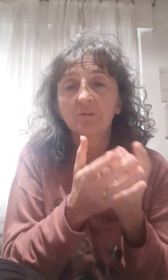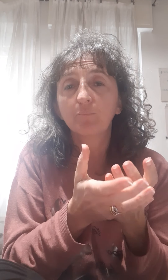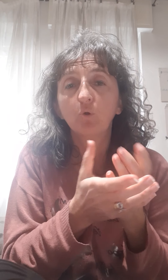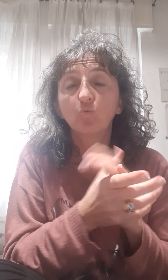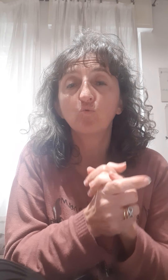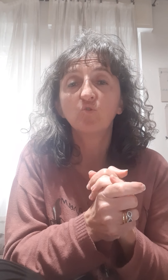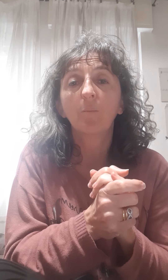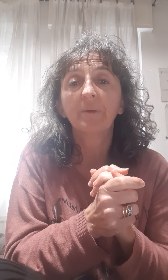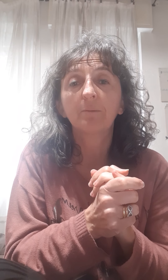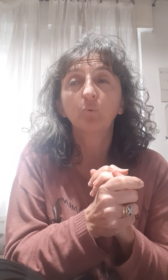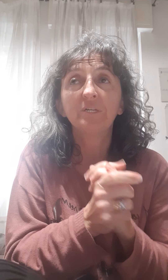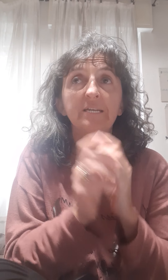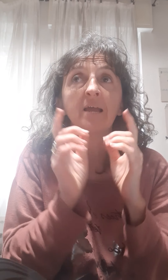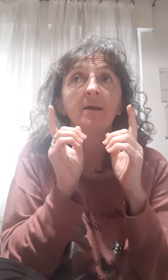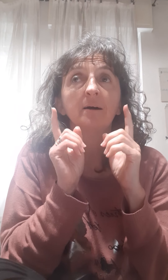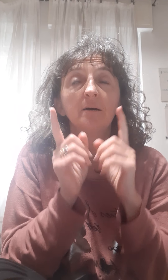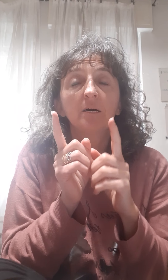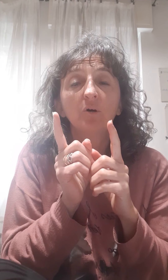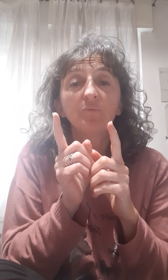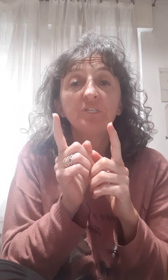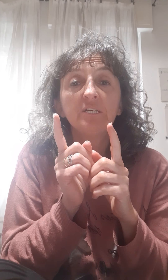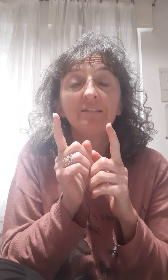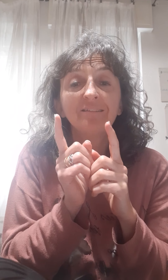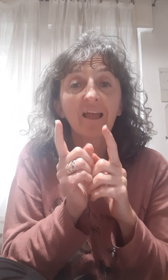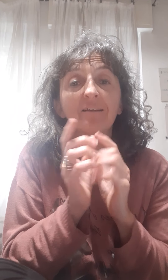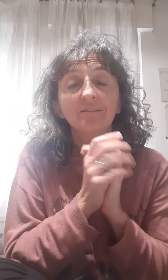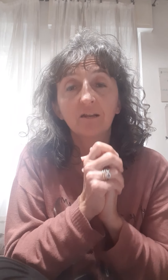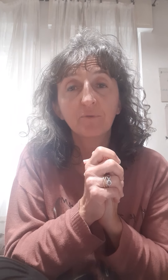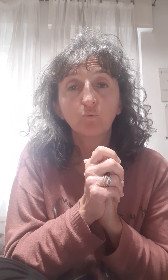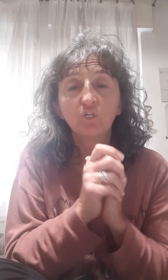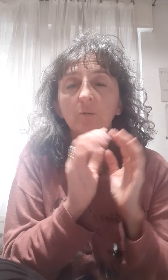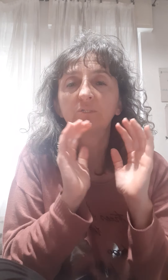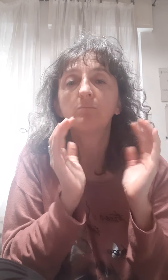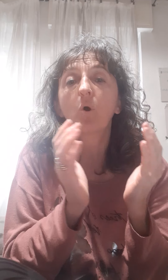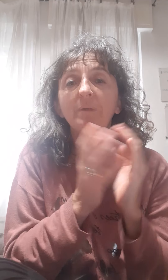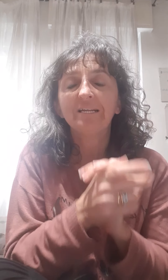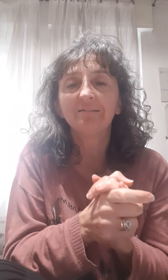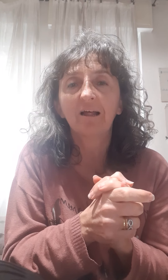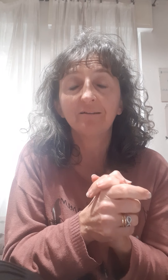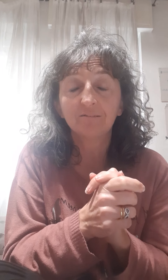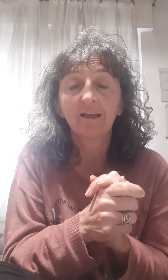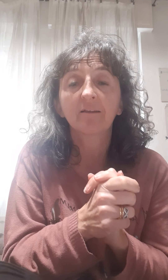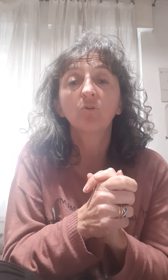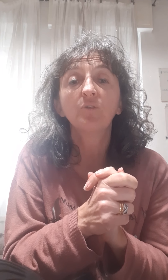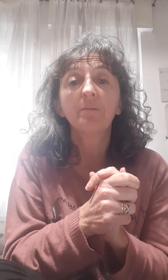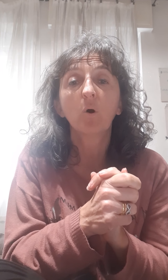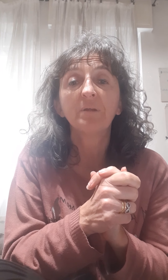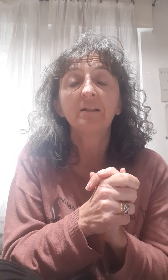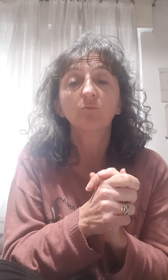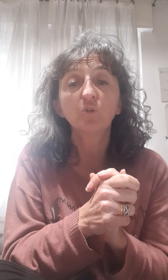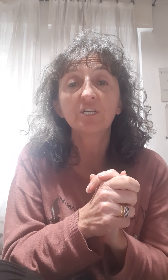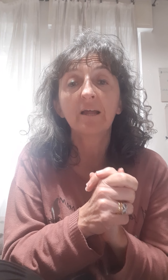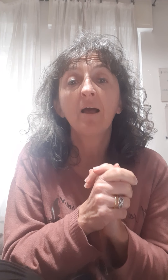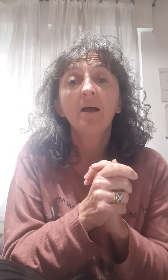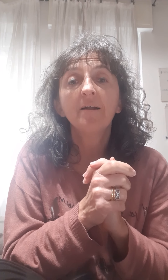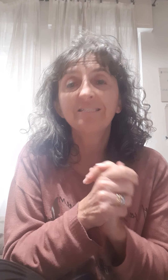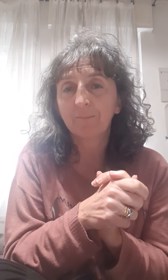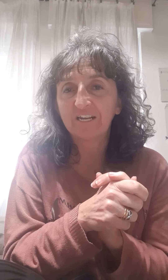esempio io lo uso per pulire gli interni della mia cucina, quindi mobili all'interno degli mobili della cucina insieme all